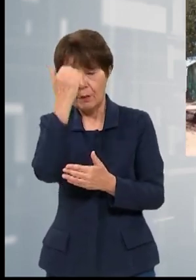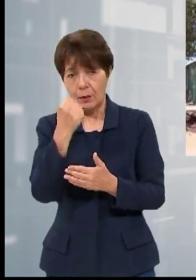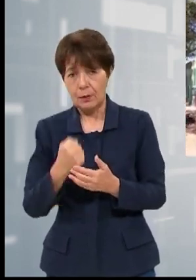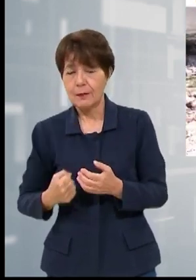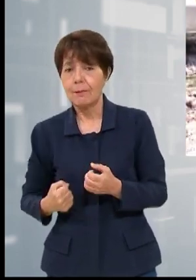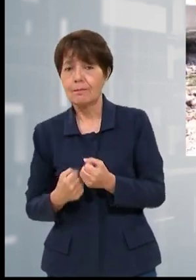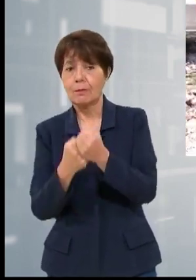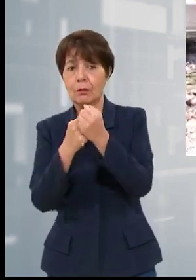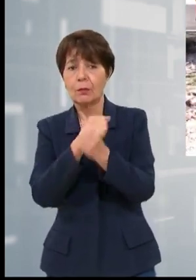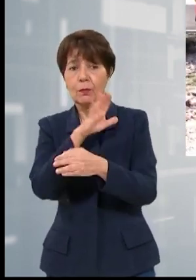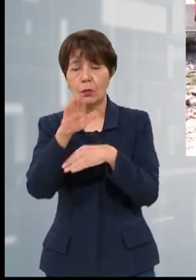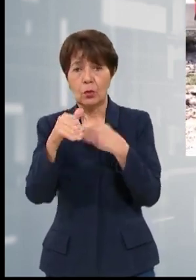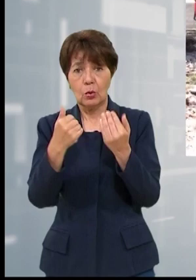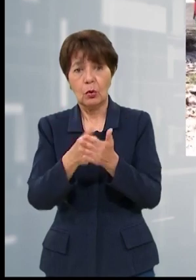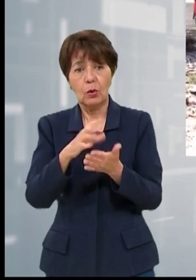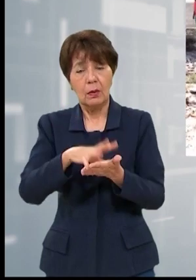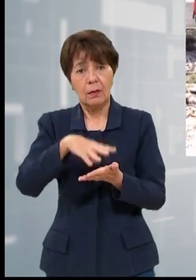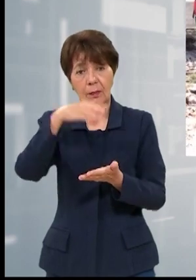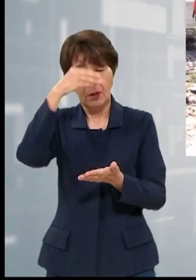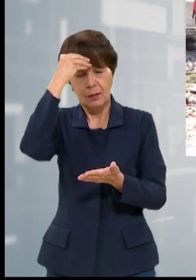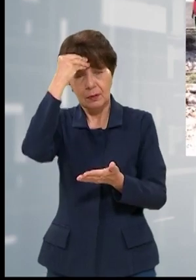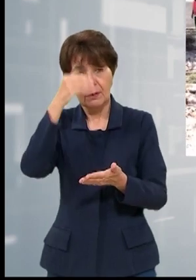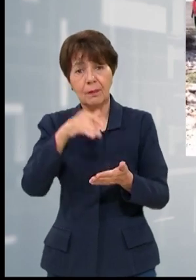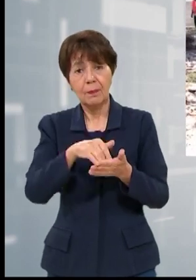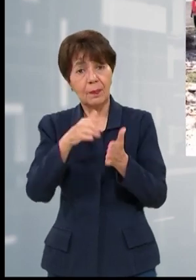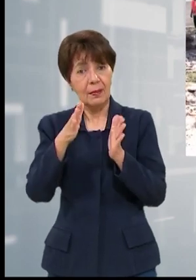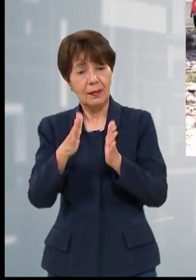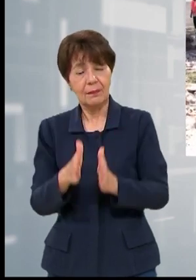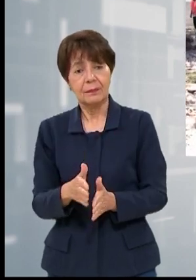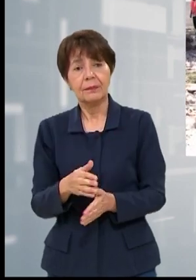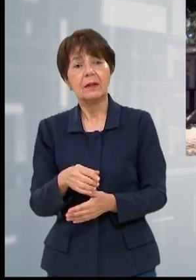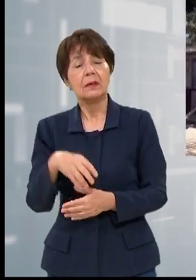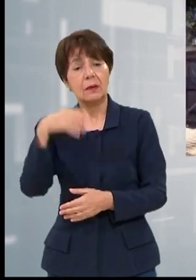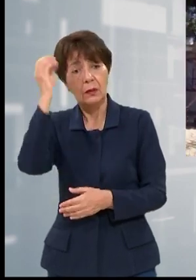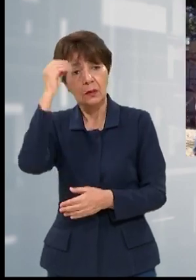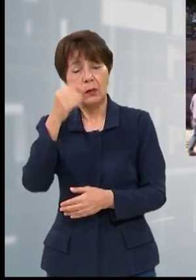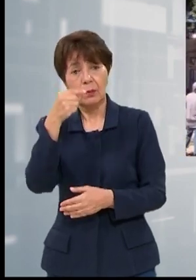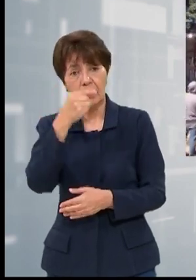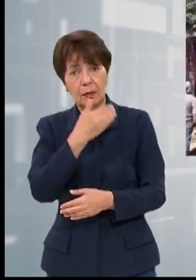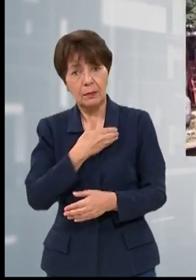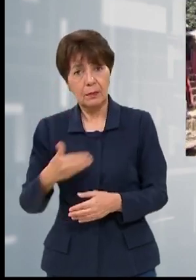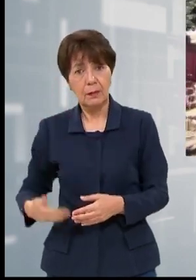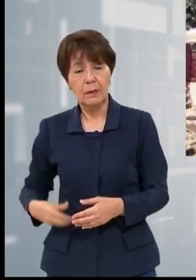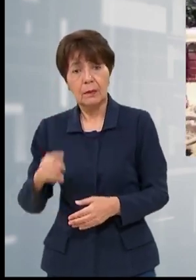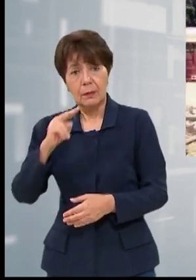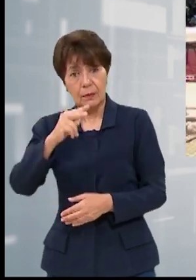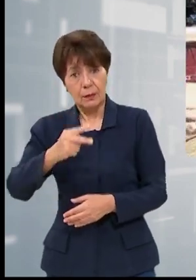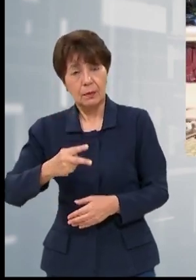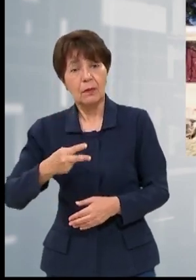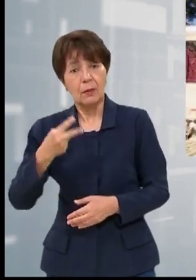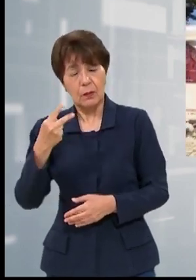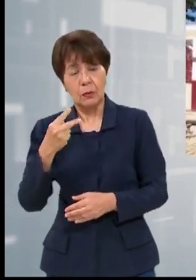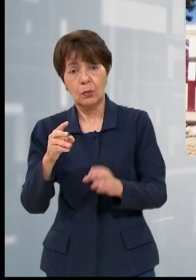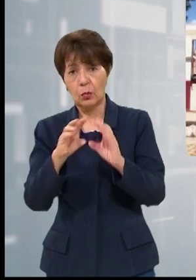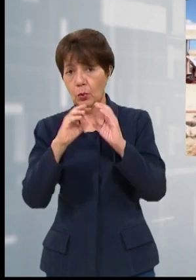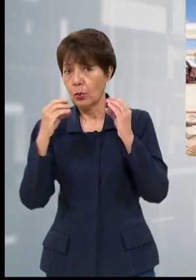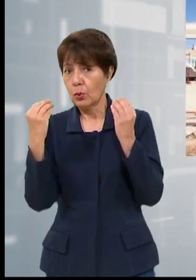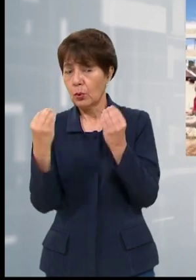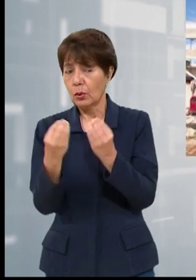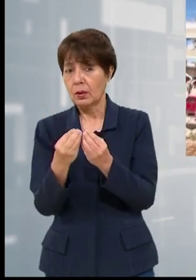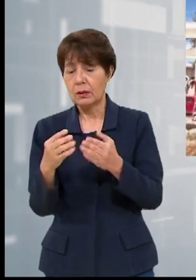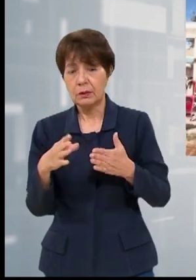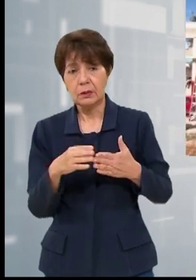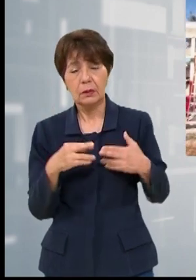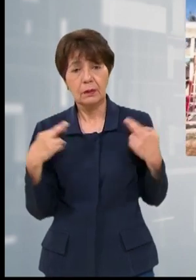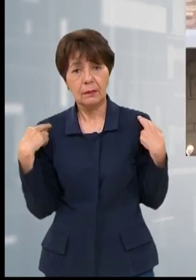conocimiento de los estudiantes. Así lo señala René Dubón, vicepresidente del Colegio Profesional Unión Magisterial de